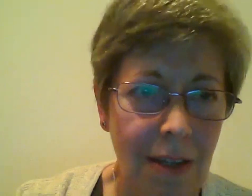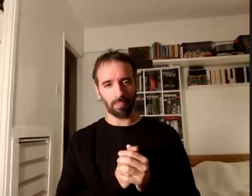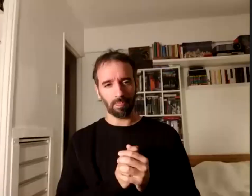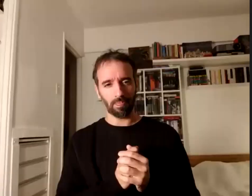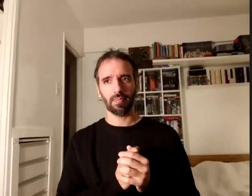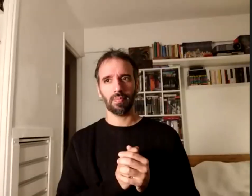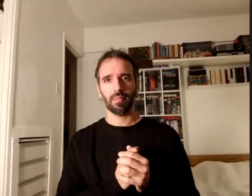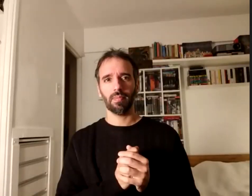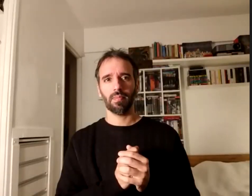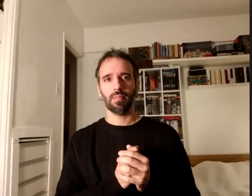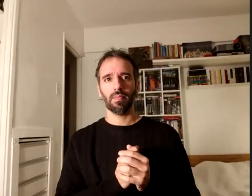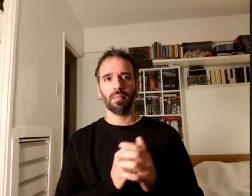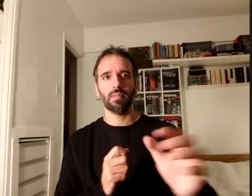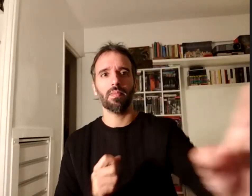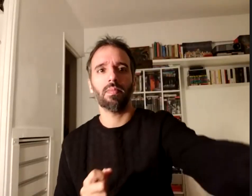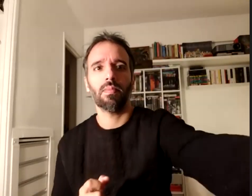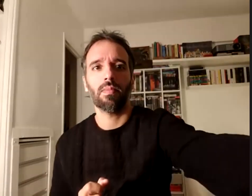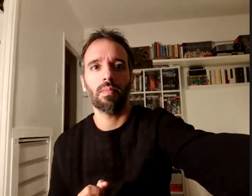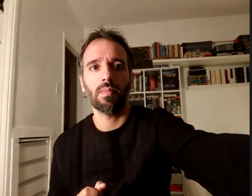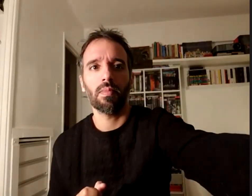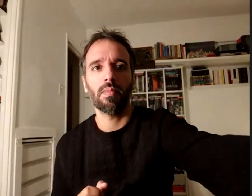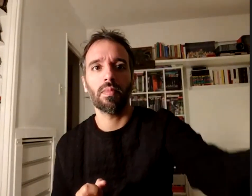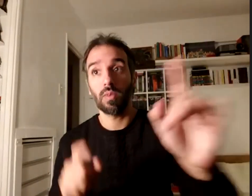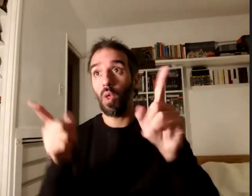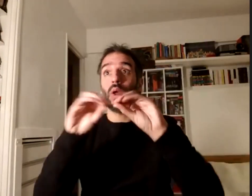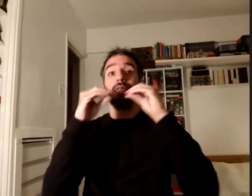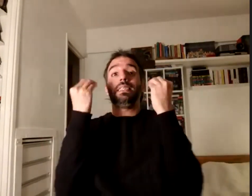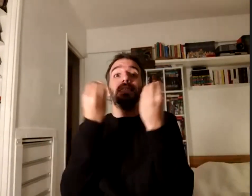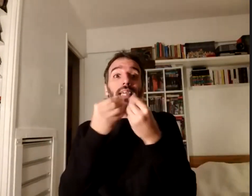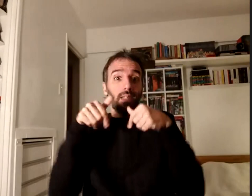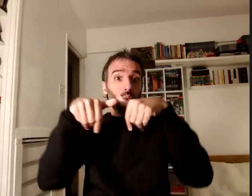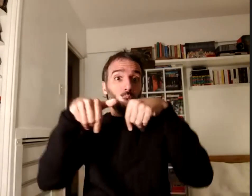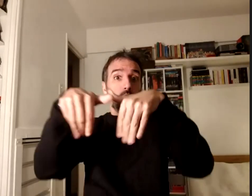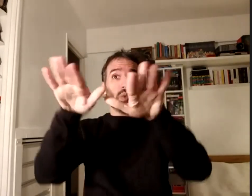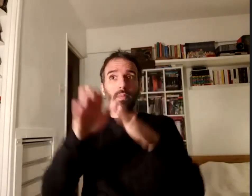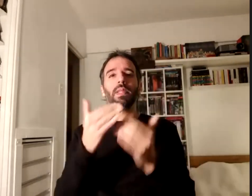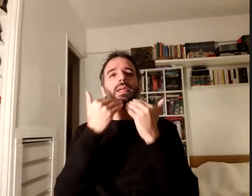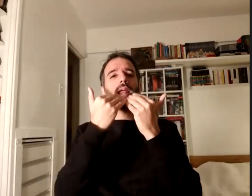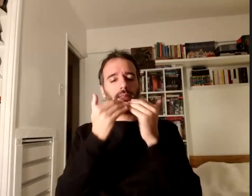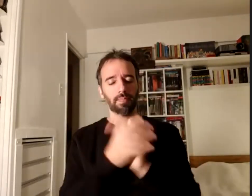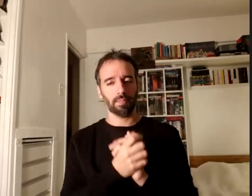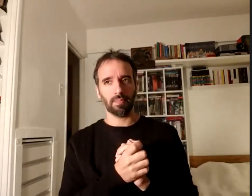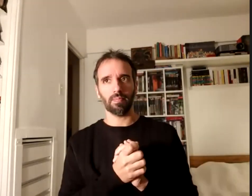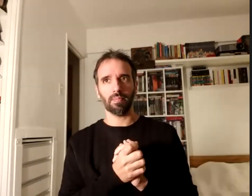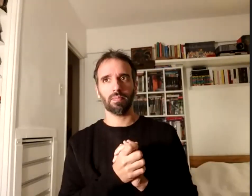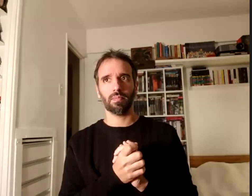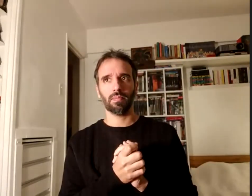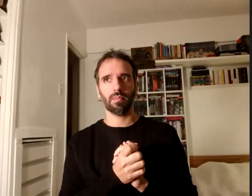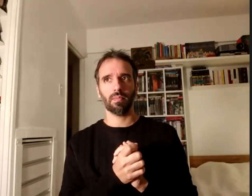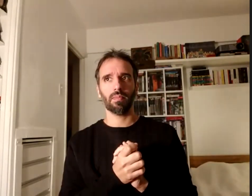o tuyo este cierre gracias María bueno como no hay casualidad